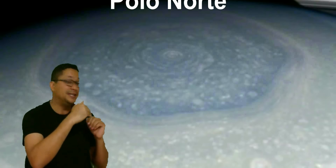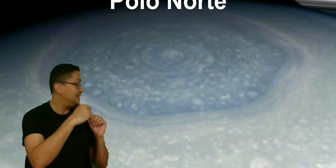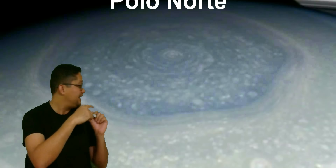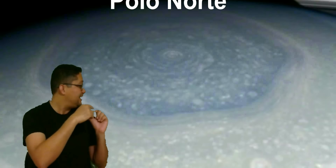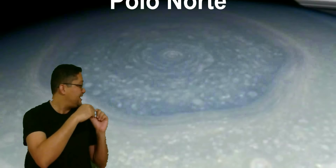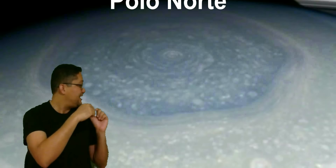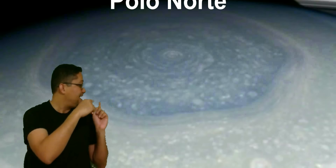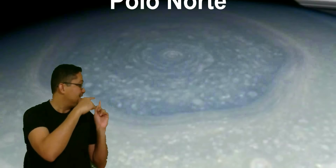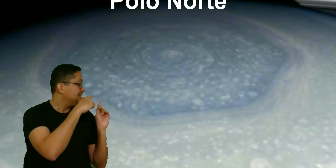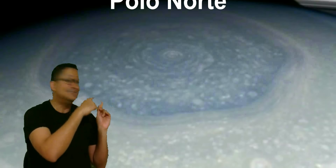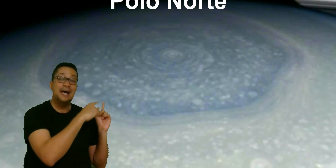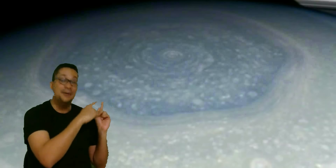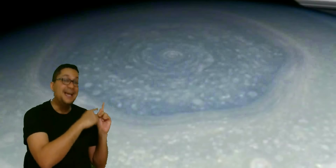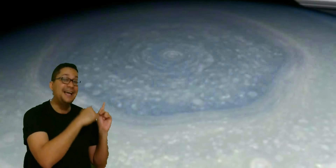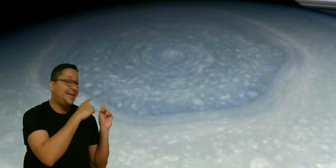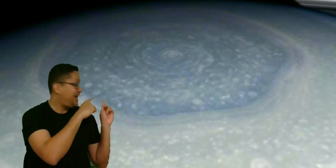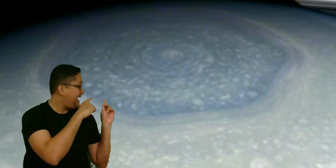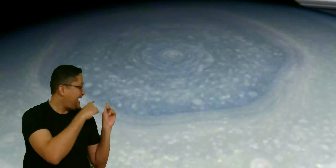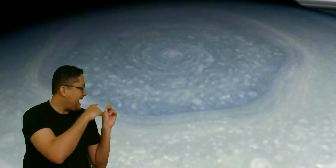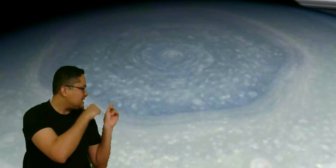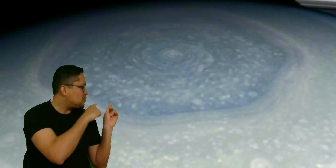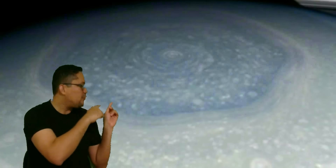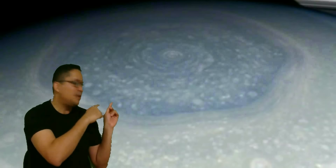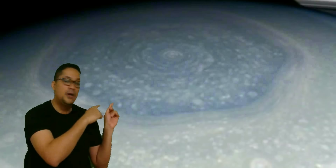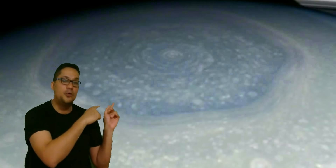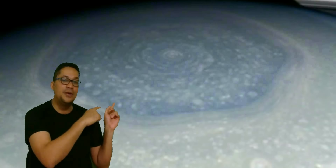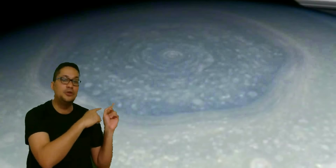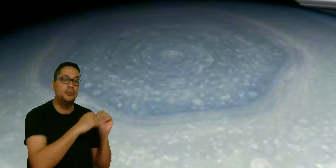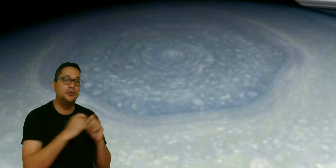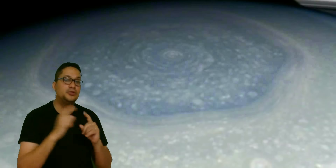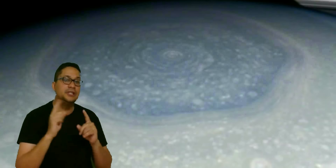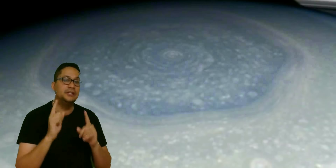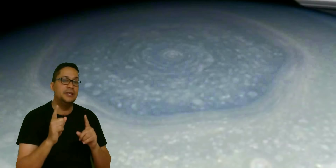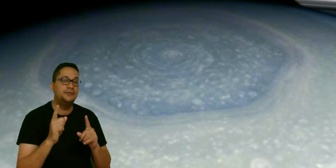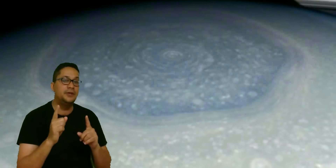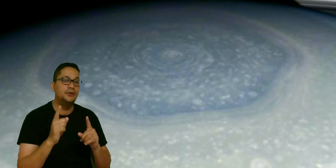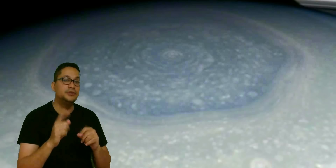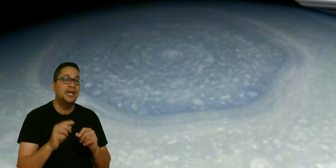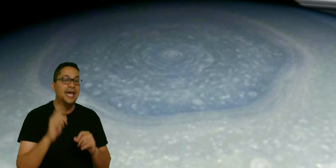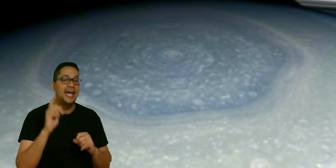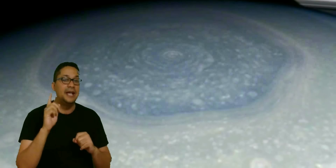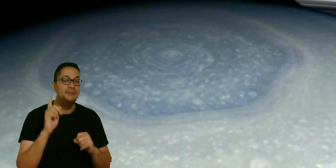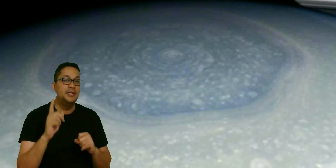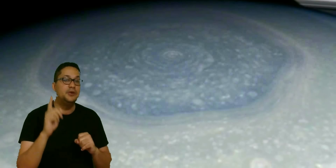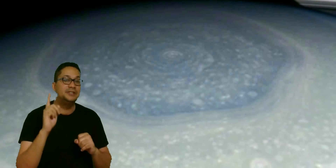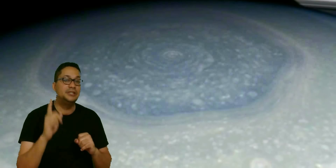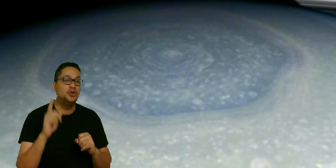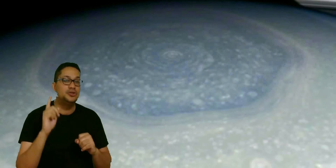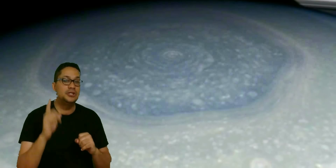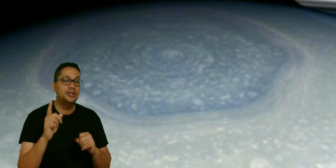¿Sabías que eso fue descubierto por unos científicos en el 1988